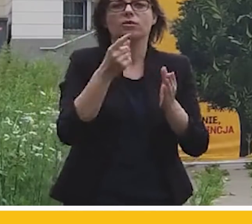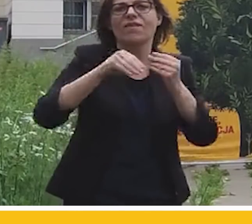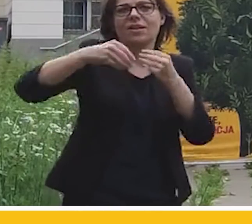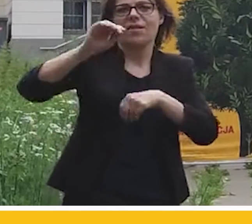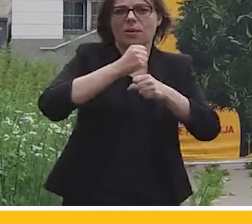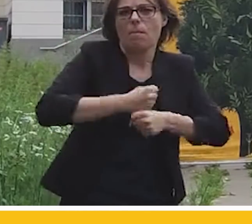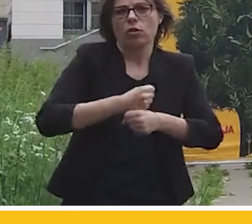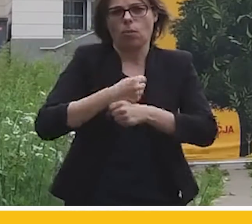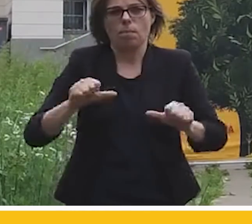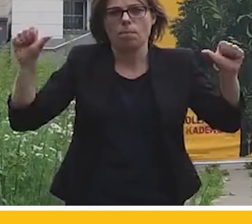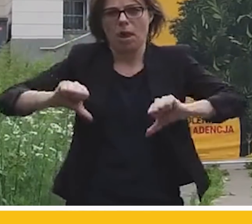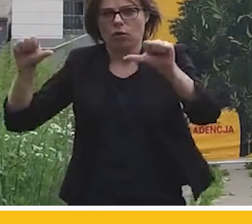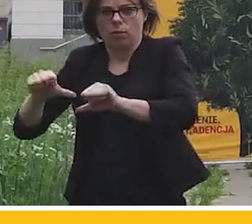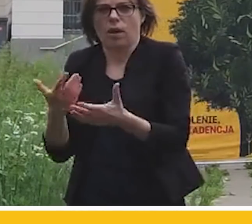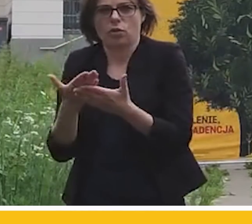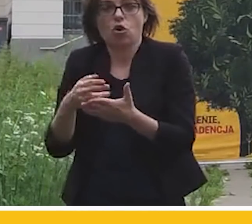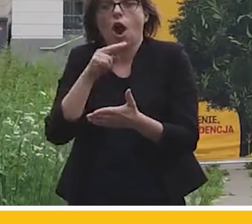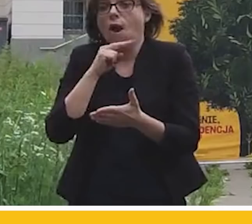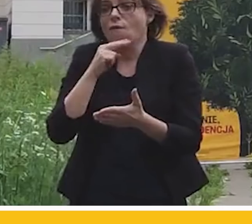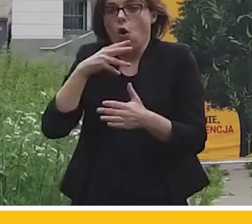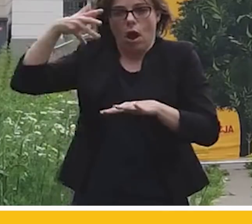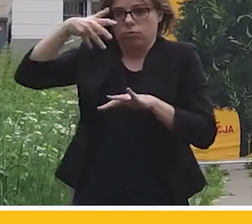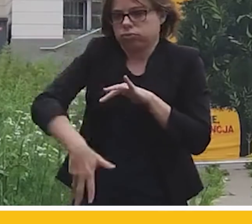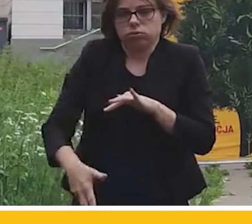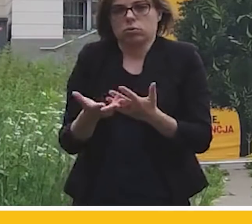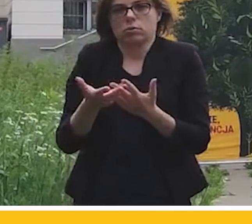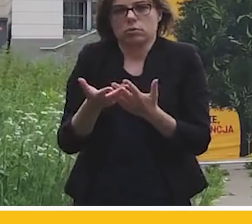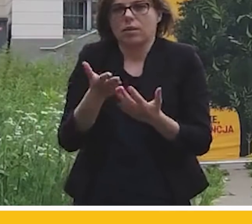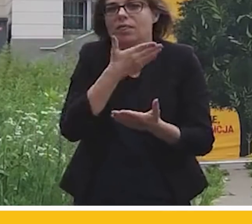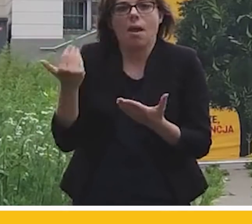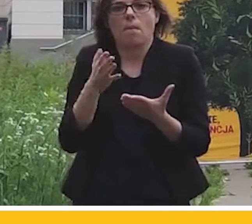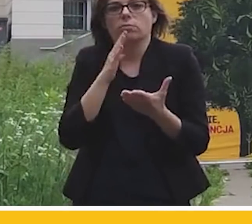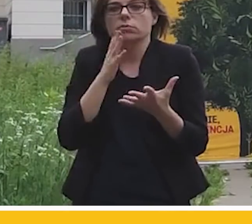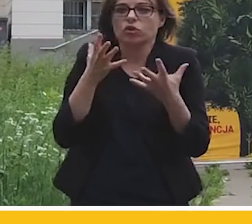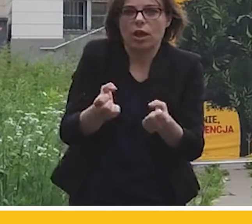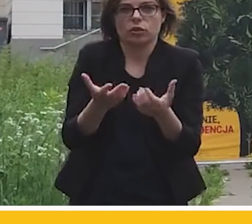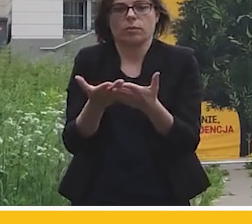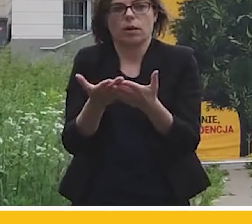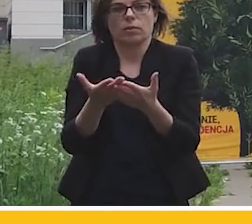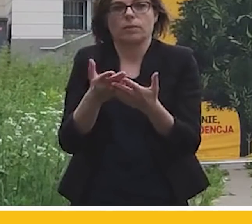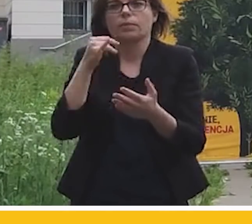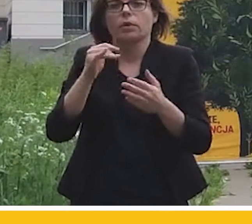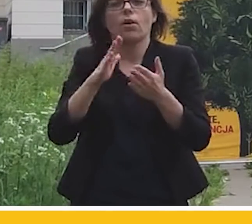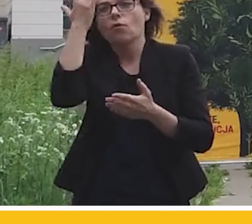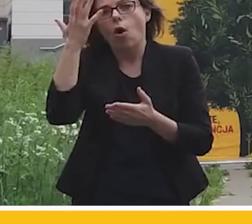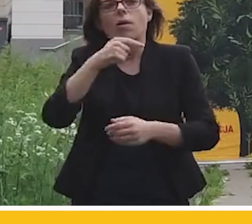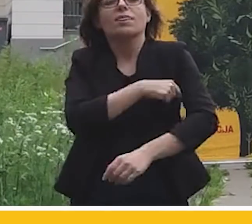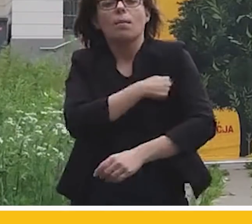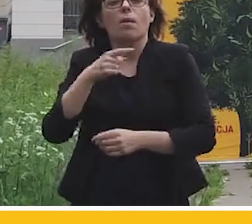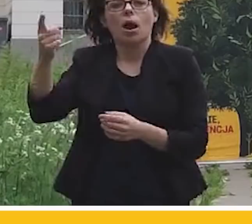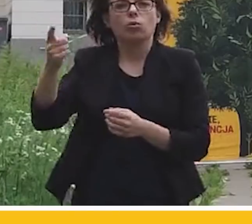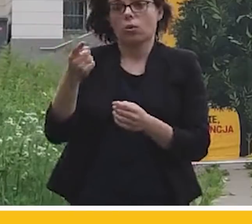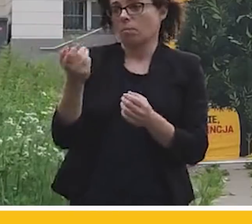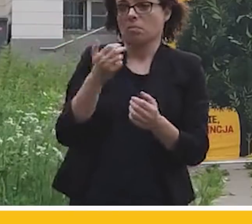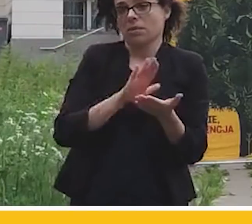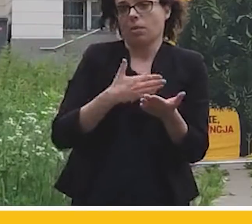możliwości zatrzymania wody, w której nie będzie momentu cienia, a temperatura, jak na przykład na niektórych warszawskich placach,